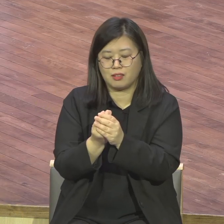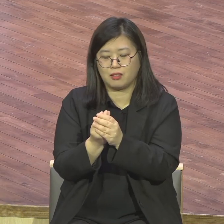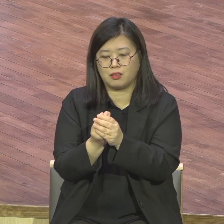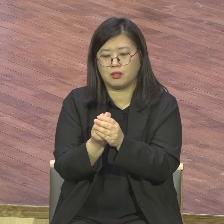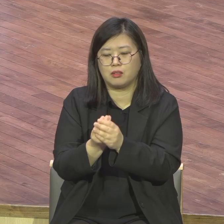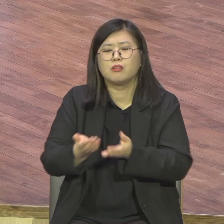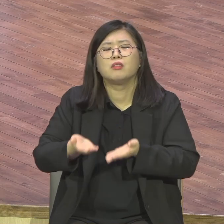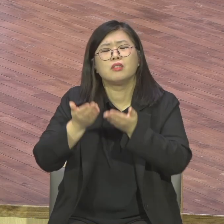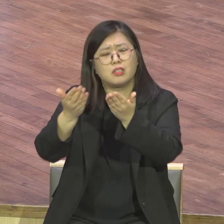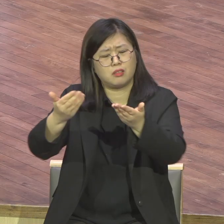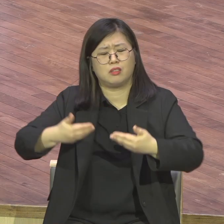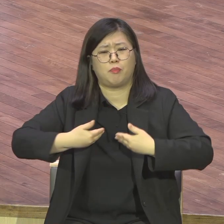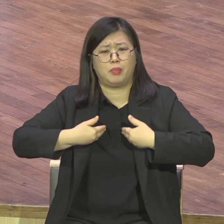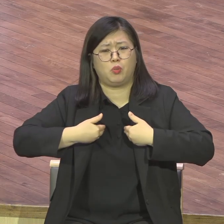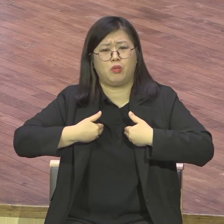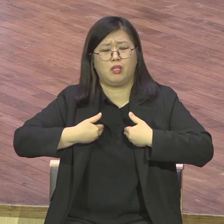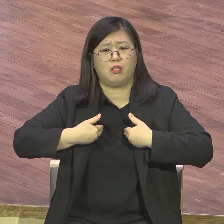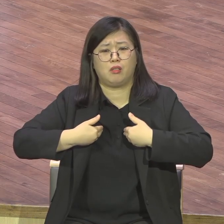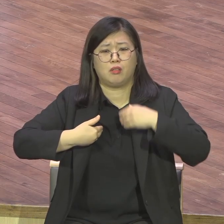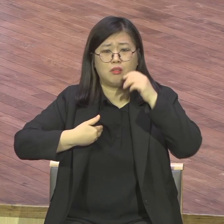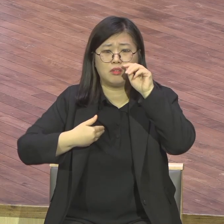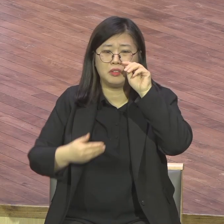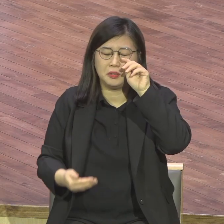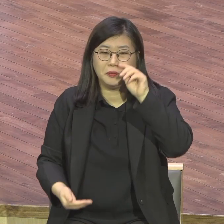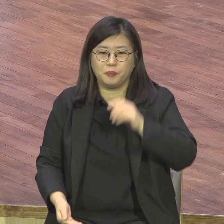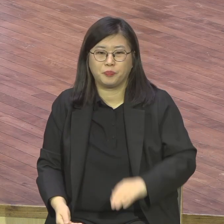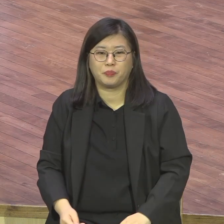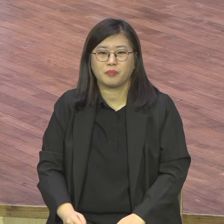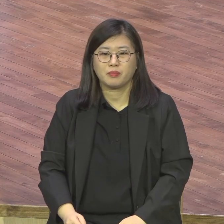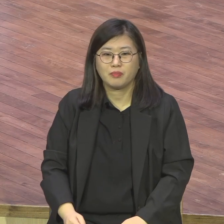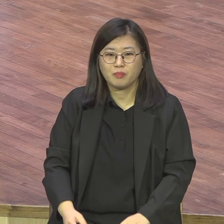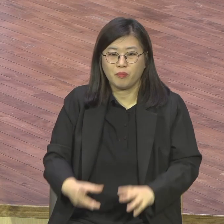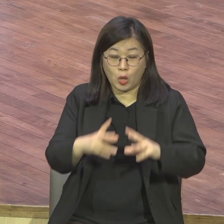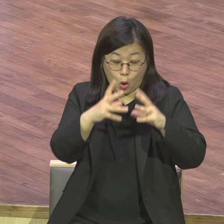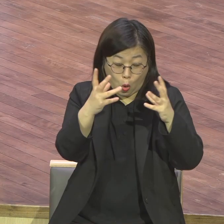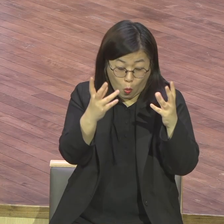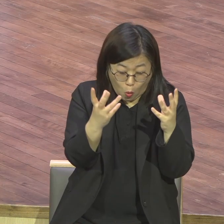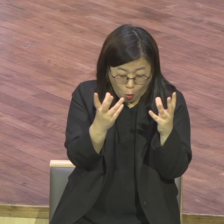올인 플러스 집중입니다. 올인 플러스 집중할 때 24 응답이 임한다.